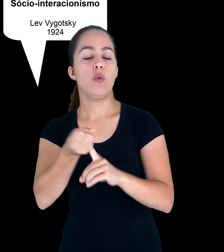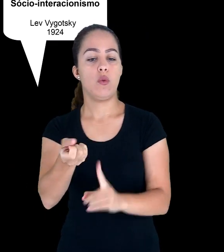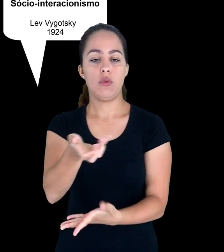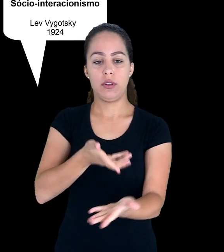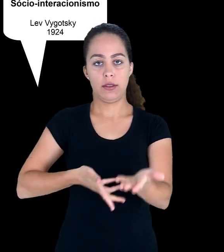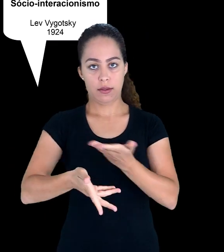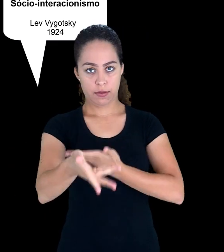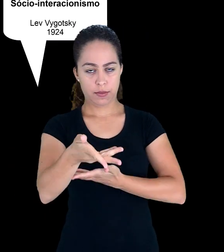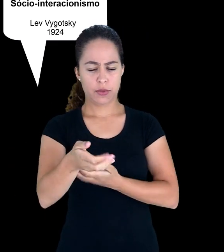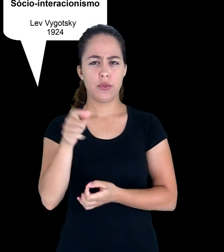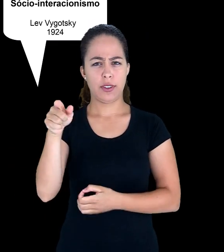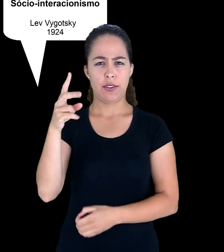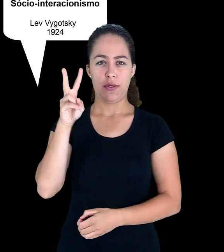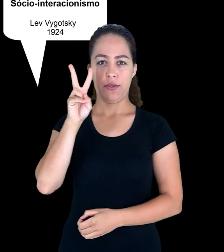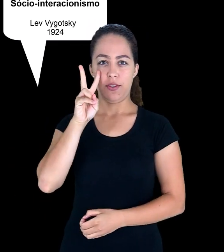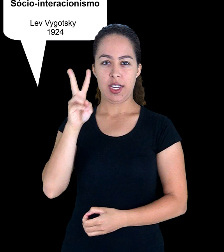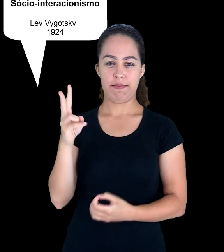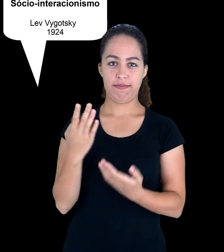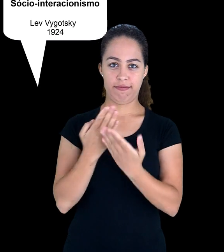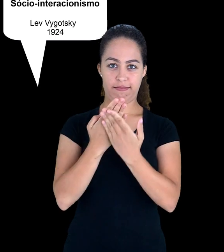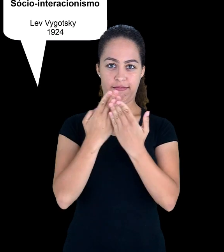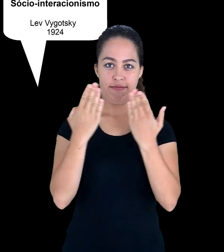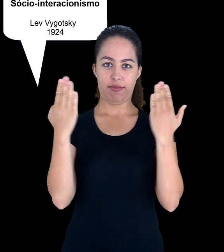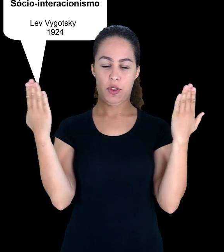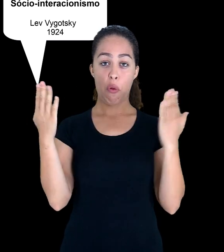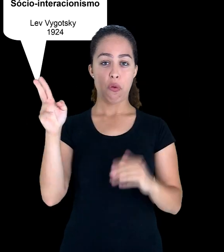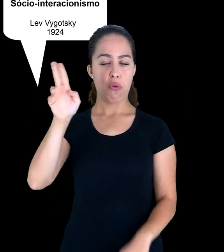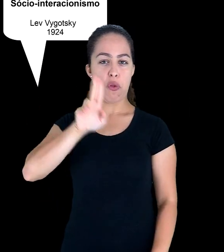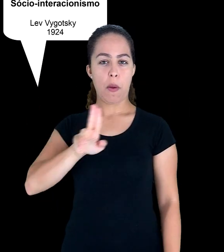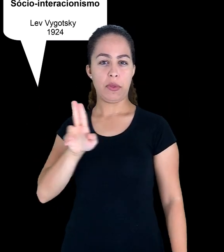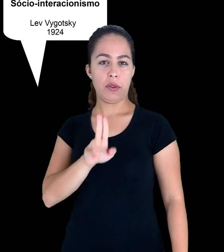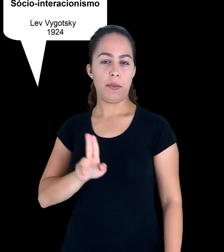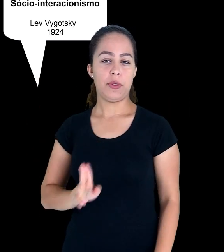vocês estão vendo na tela, o nome de cada representante e o ano.